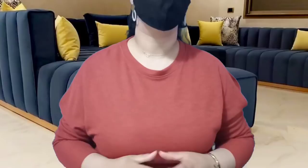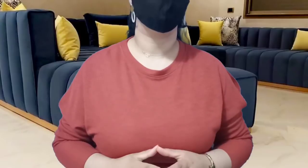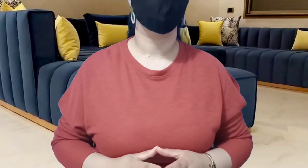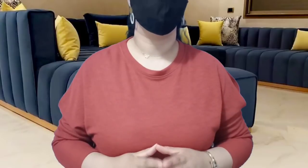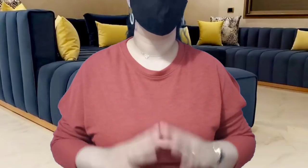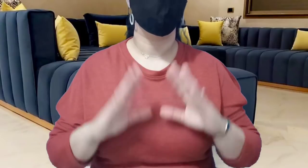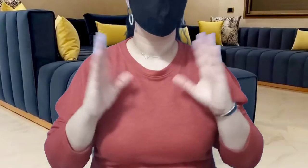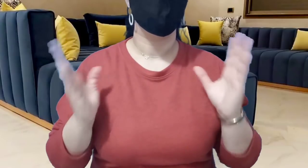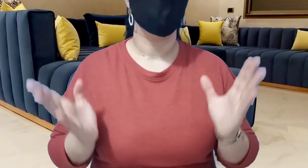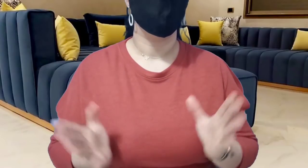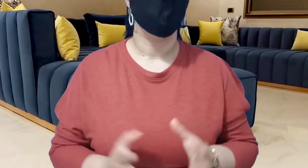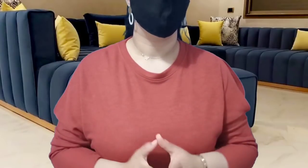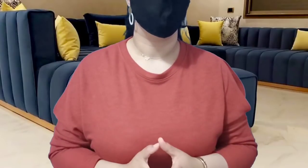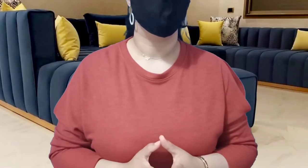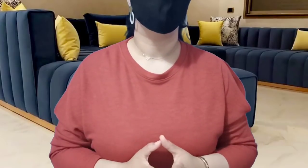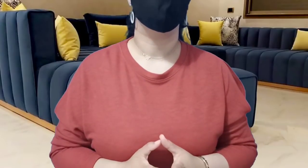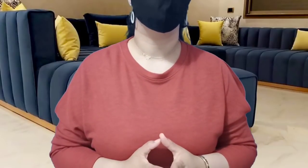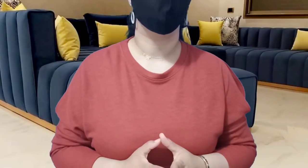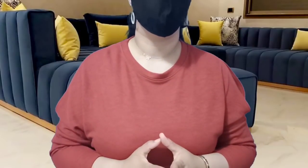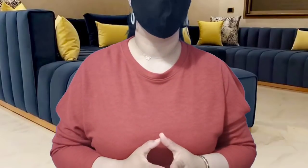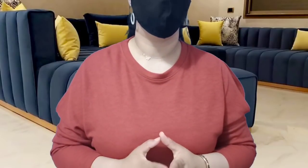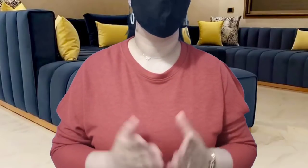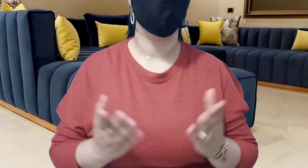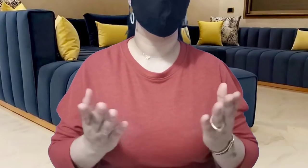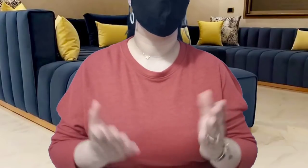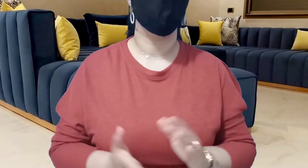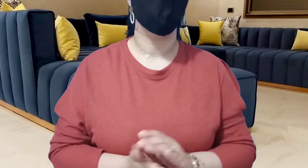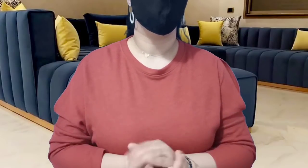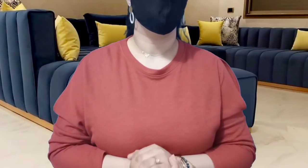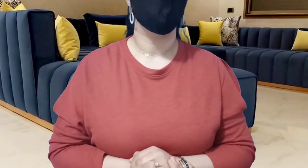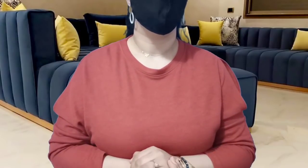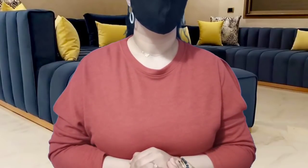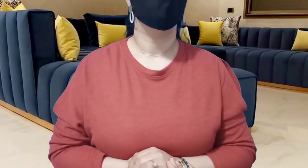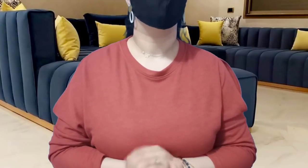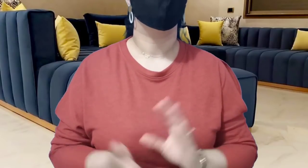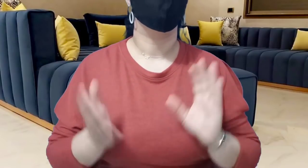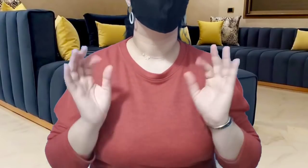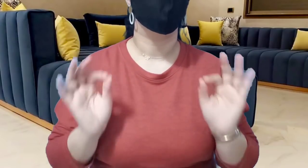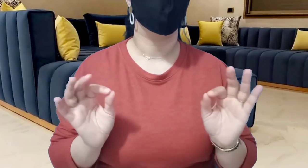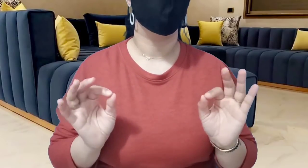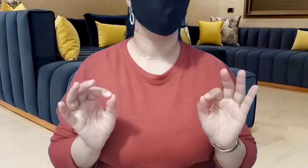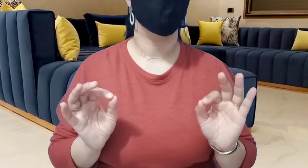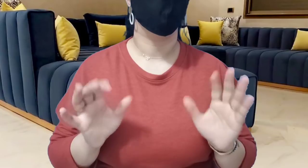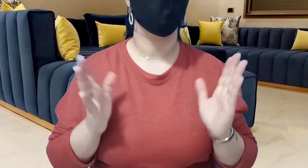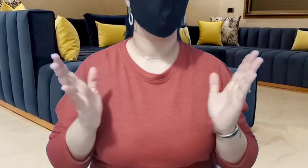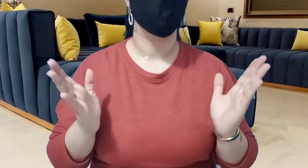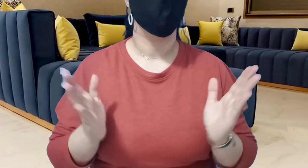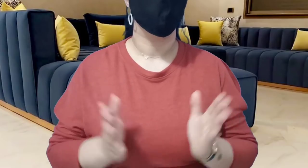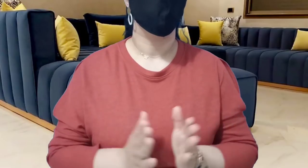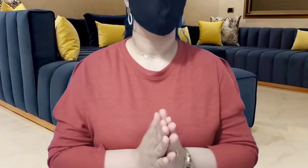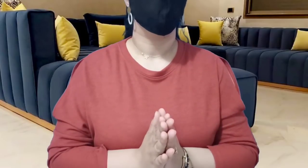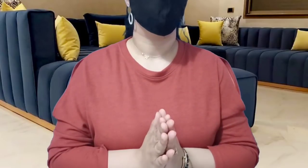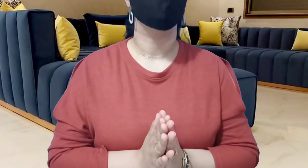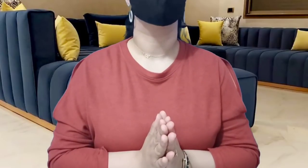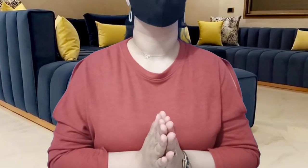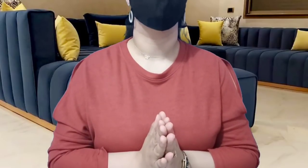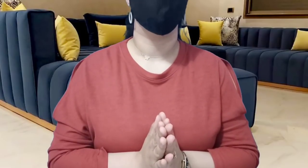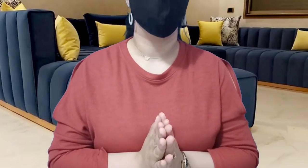السلام عليكم ورحمة الله تعالى وبركاته لكل إخوان والأخوات المغاربة أينما